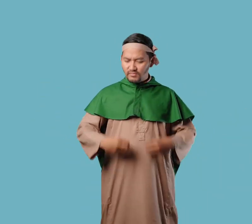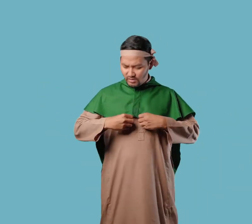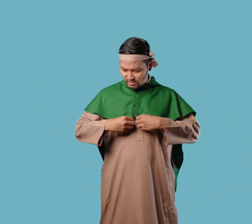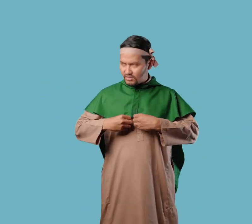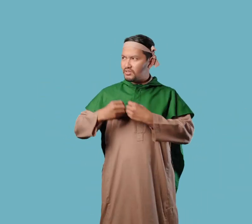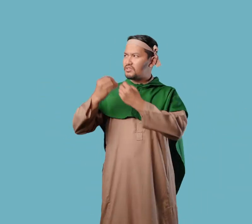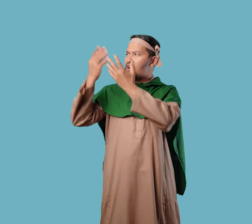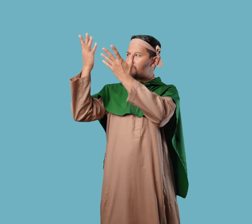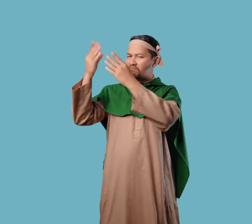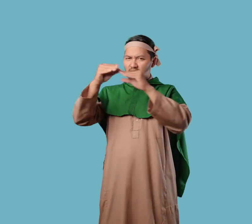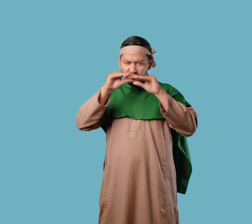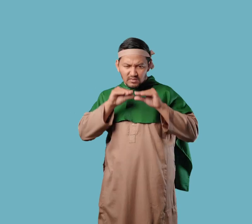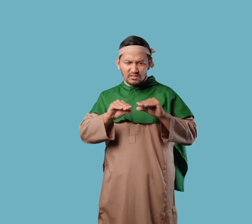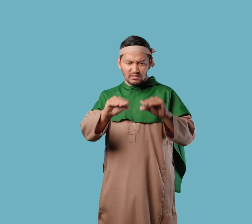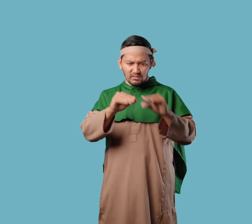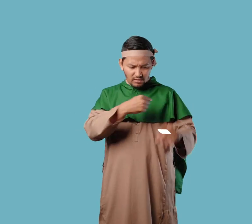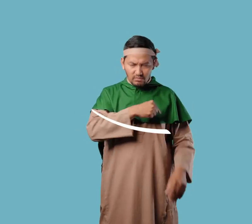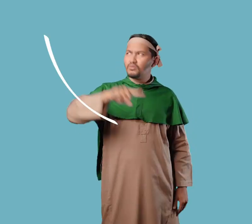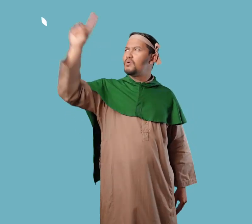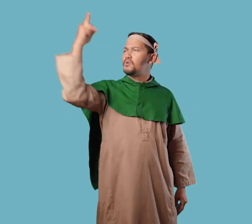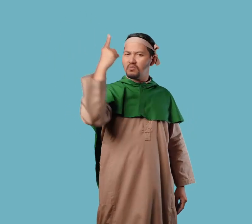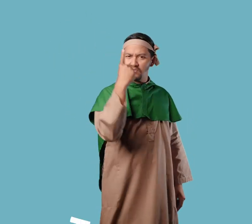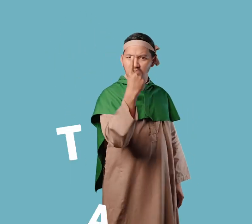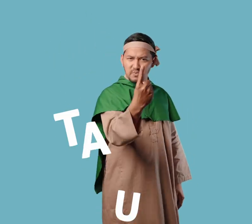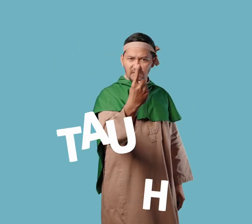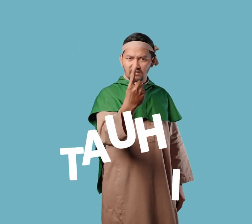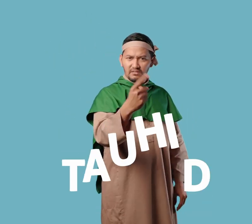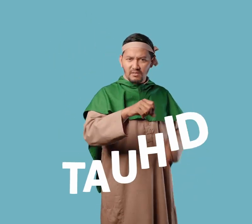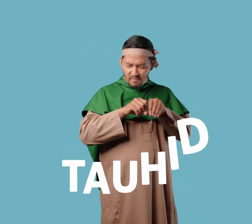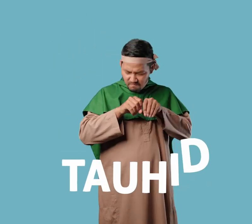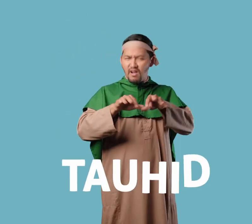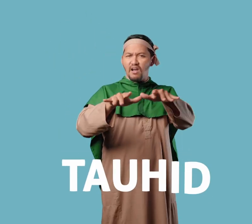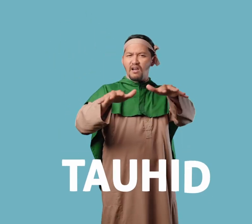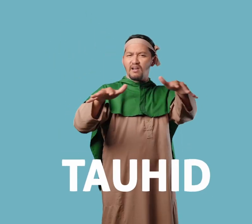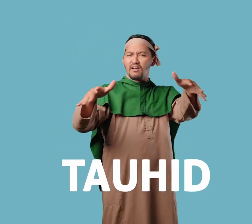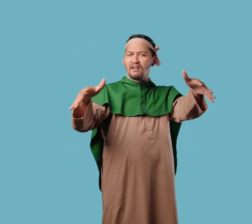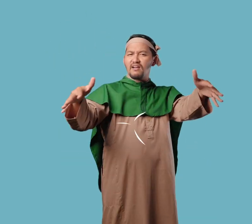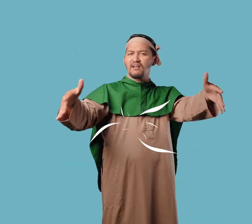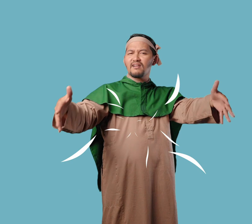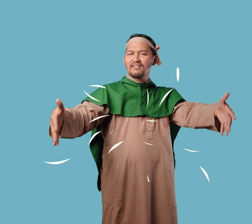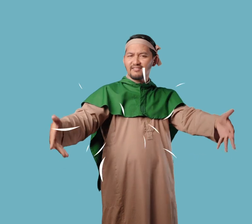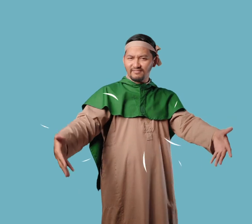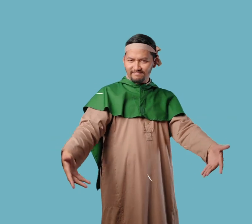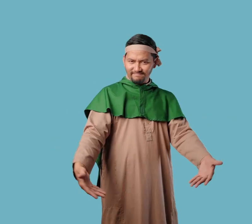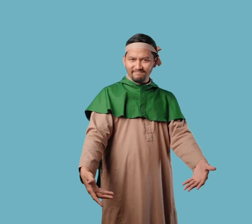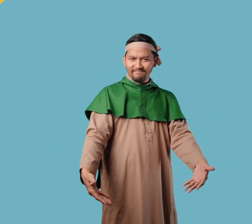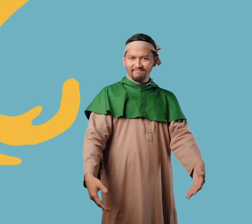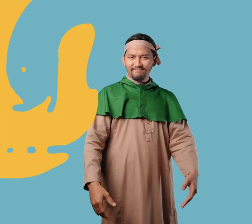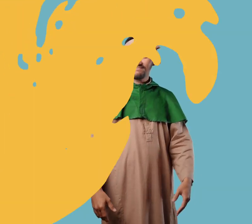Maka agama Islam yang mengajarkan tawhid pun Akhirnya bisa tersebar Keseluruh penjuru